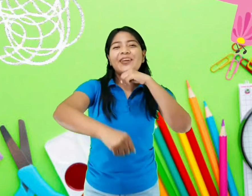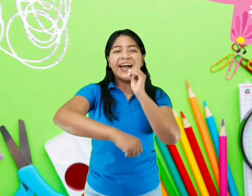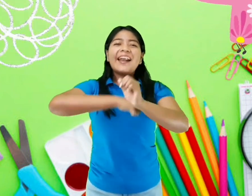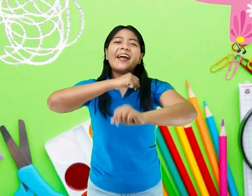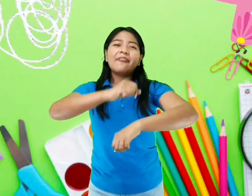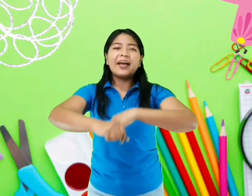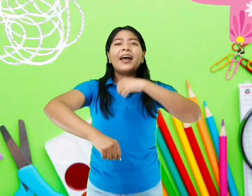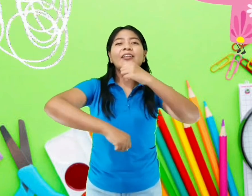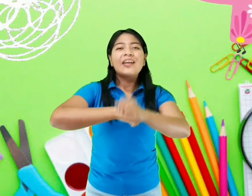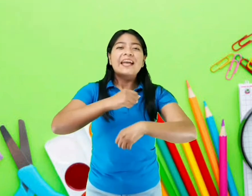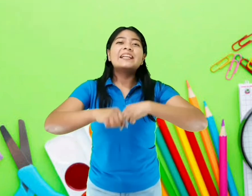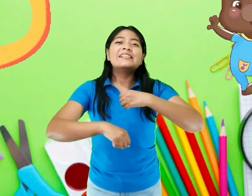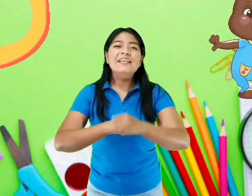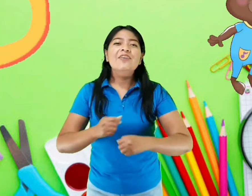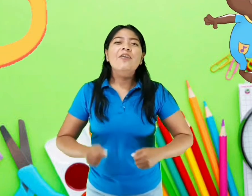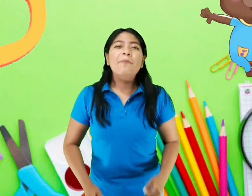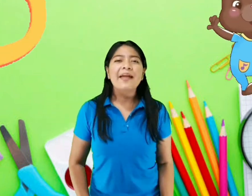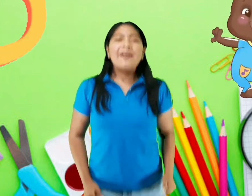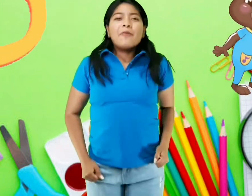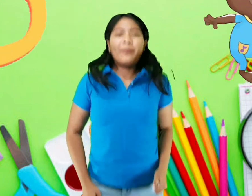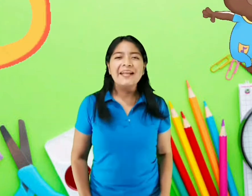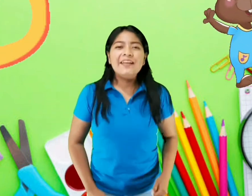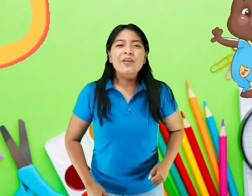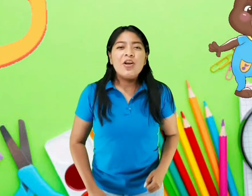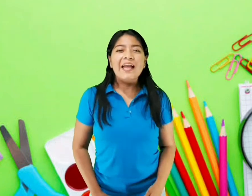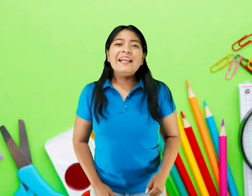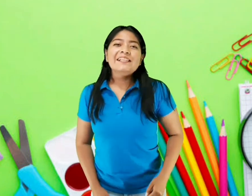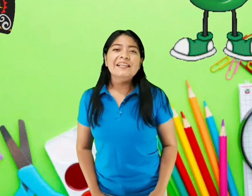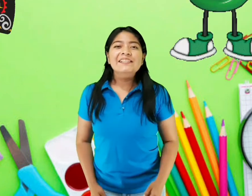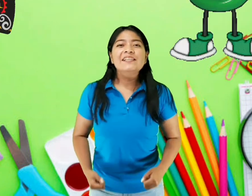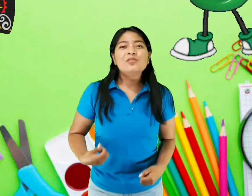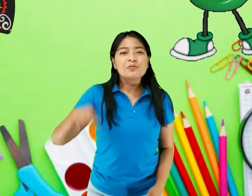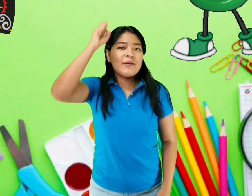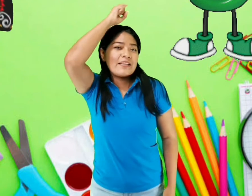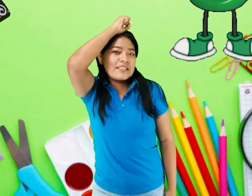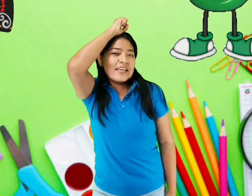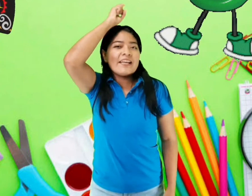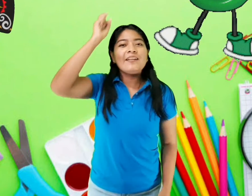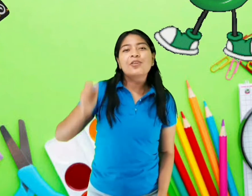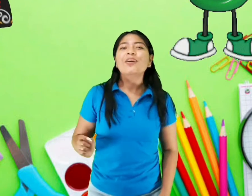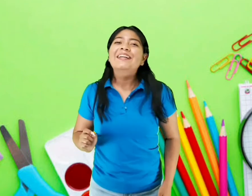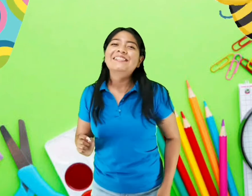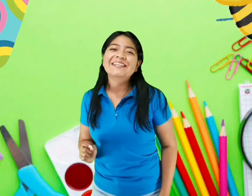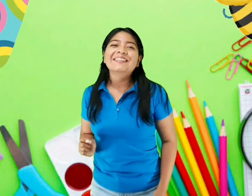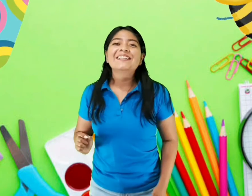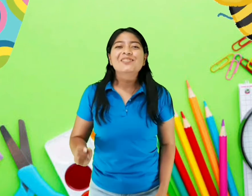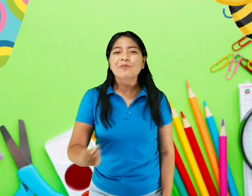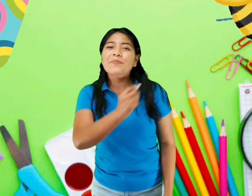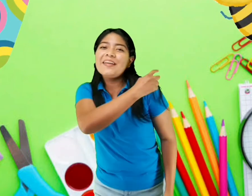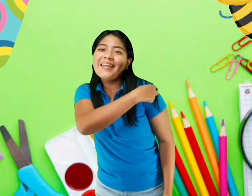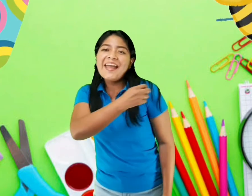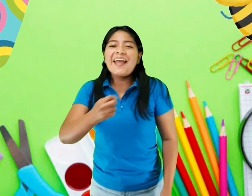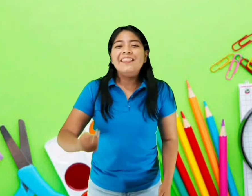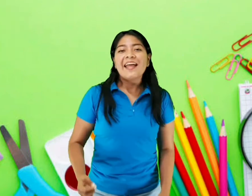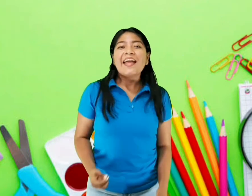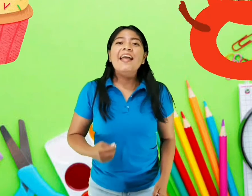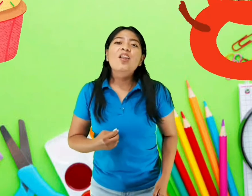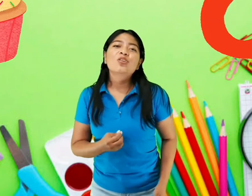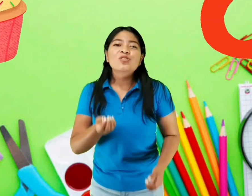garabato. El cinco pega un brinco, el seis es un ganchito, el siete es un piquete, el ocho